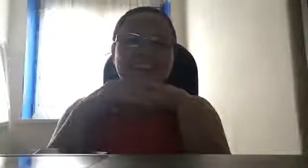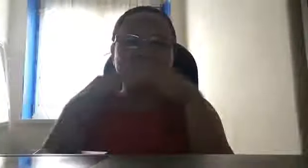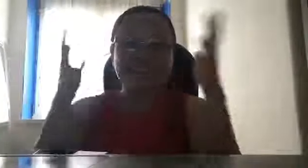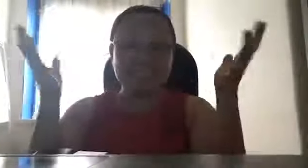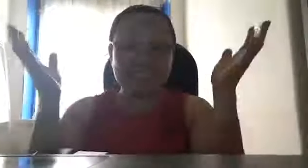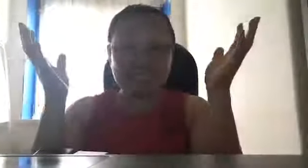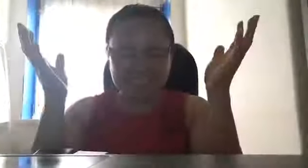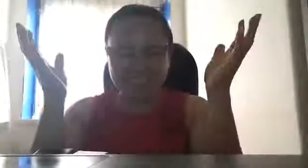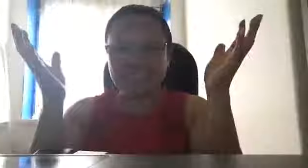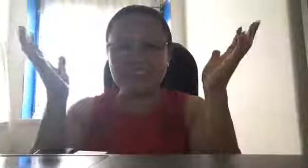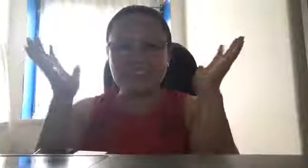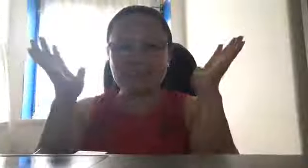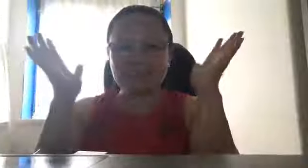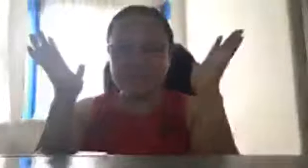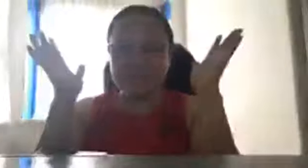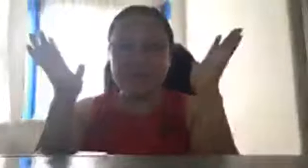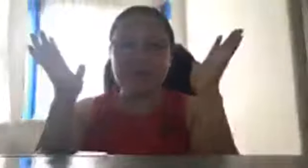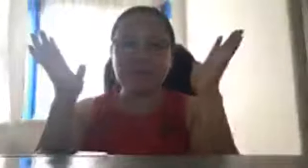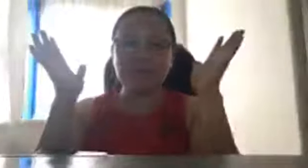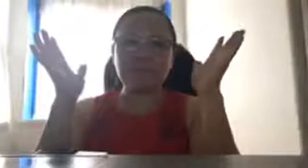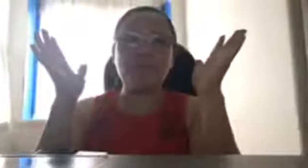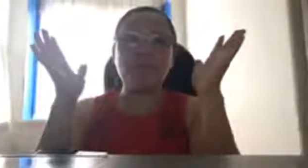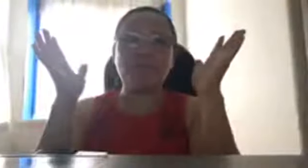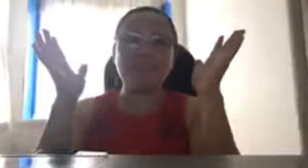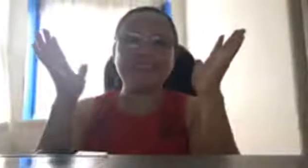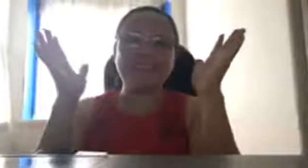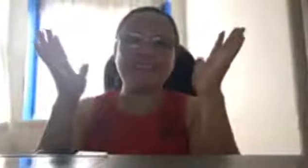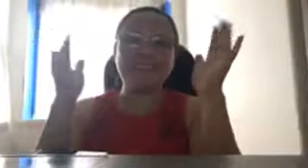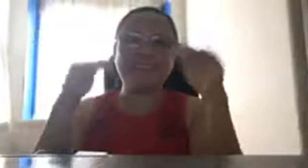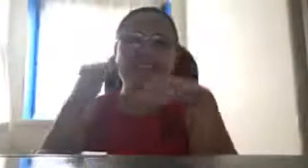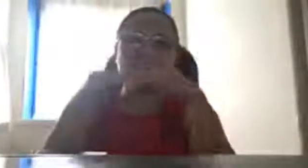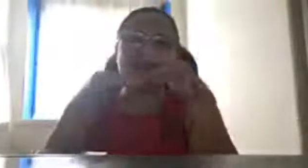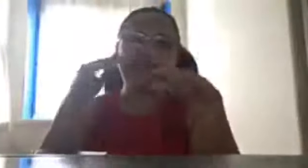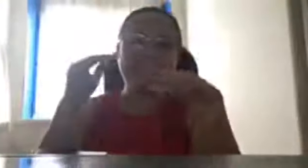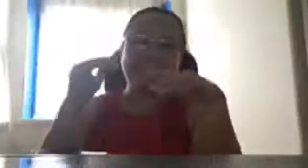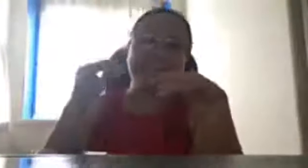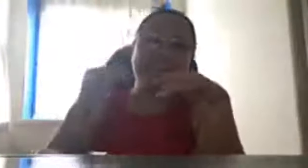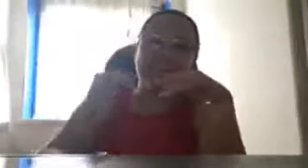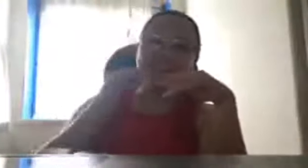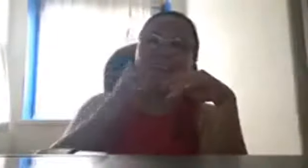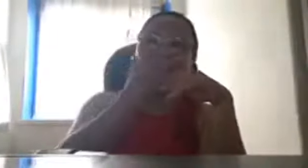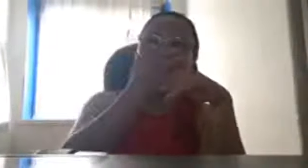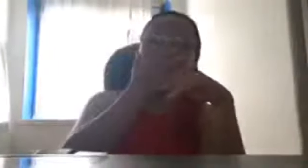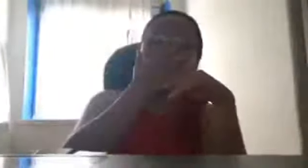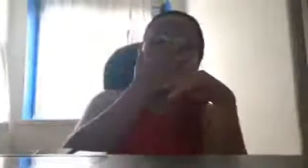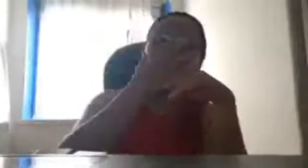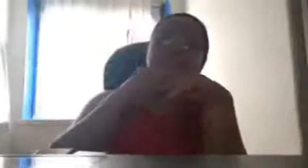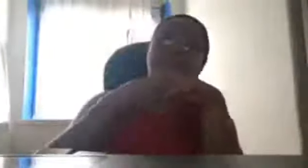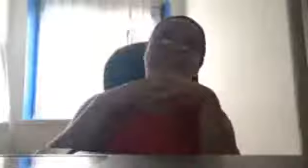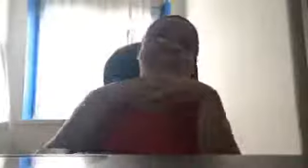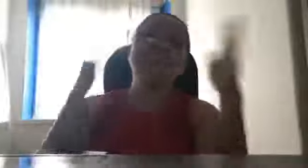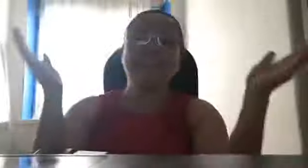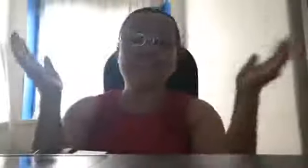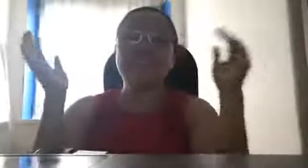gusto ni Kore, ang, yung mga, bopols, katulad ng mga anak niya, mga abnoy. Yun.